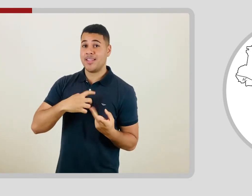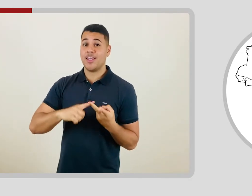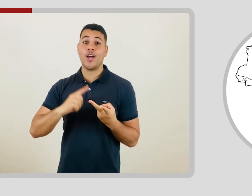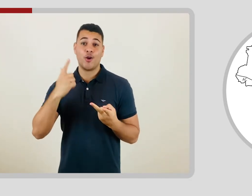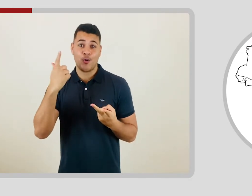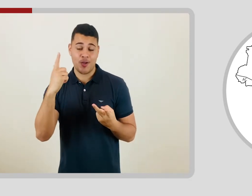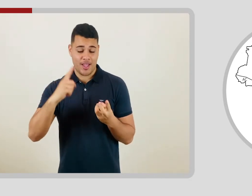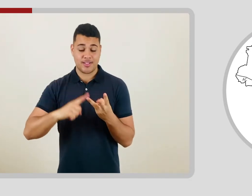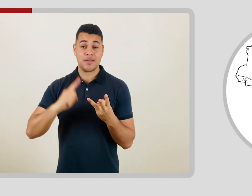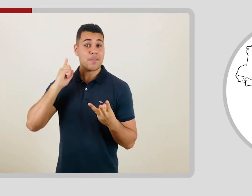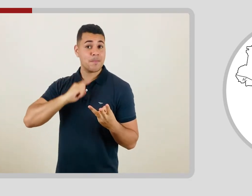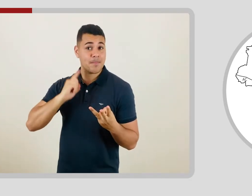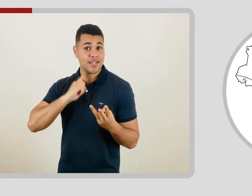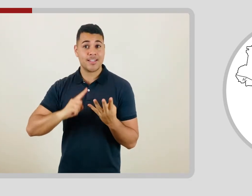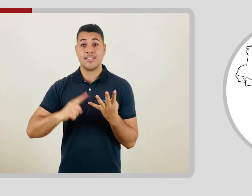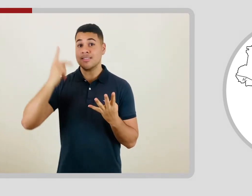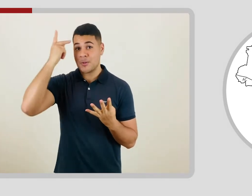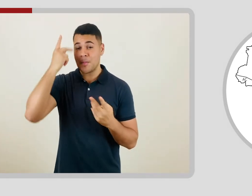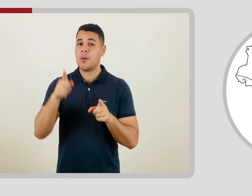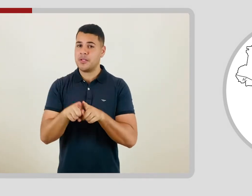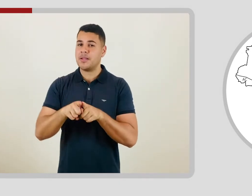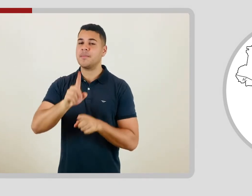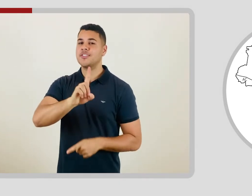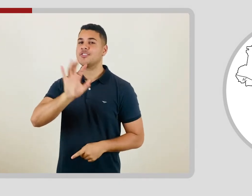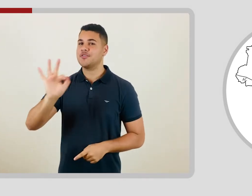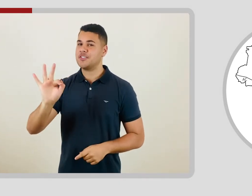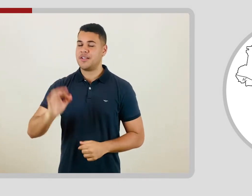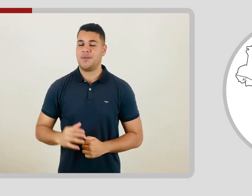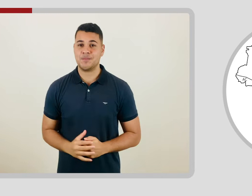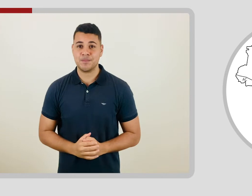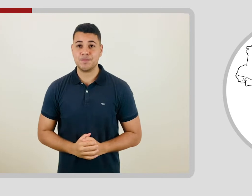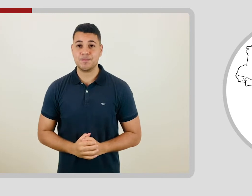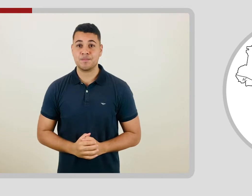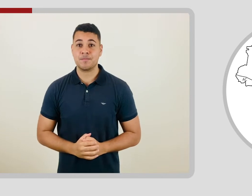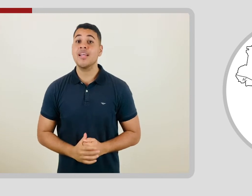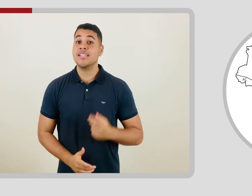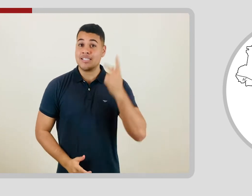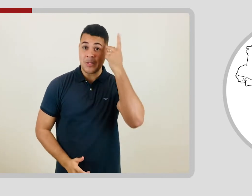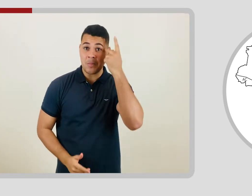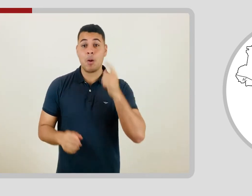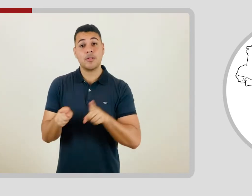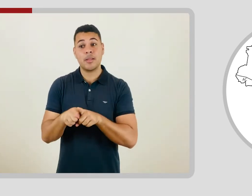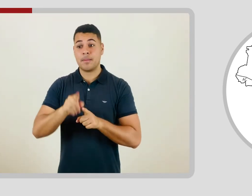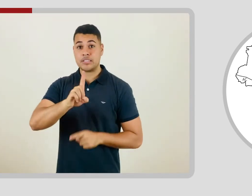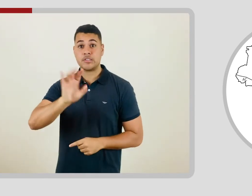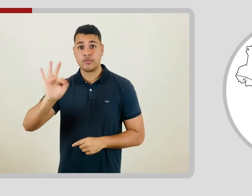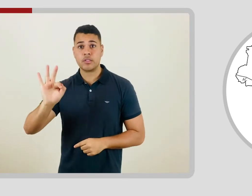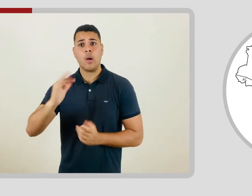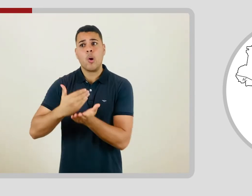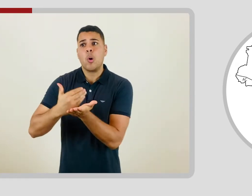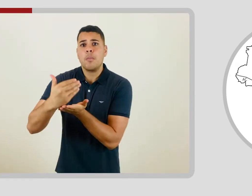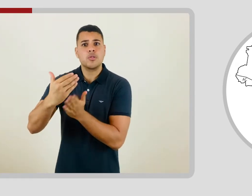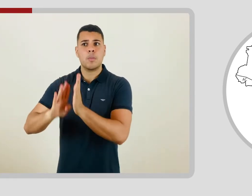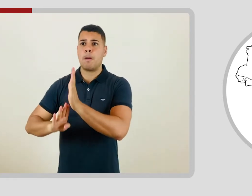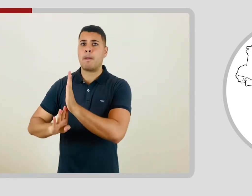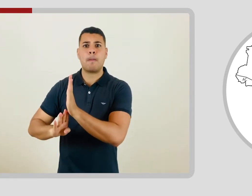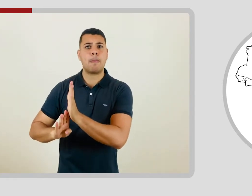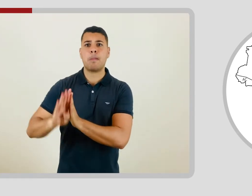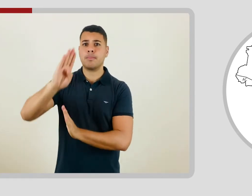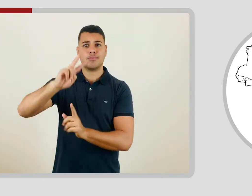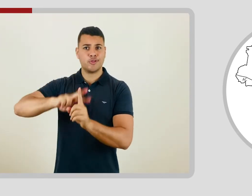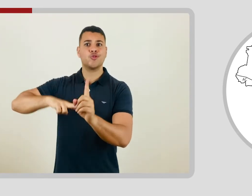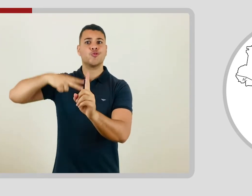Goiás, Minas Gerais, São Paulo e o Distrito Federal, com destaque para os dois últimos,